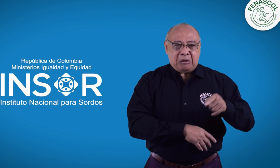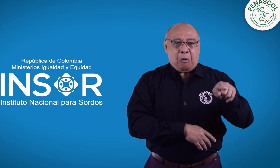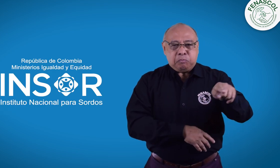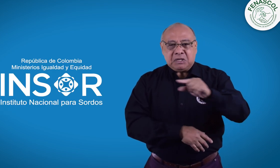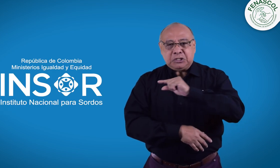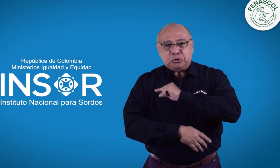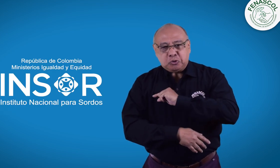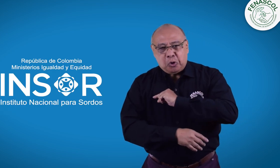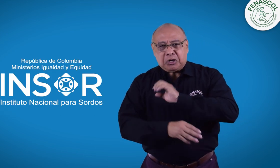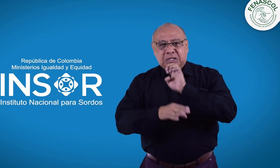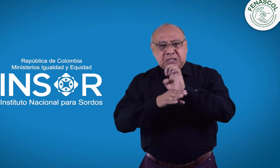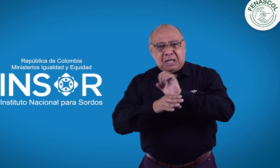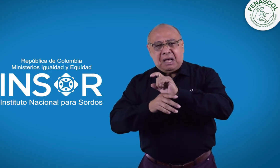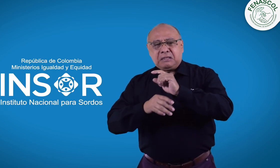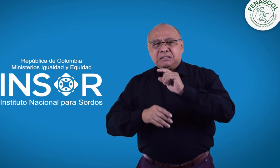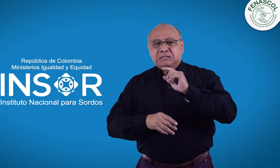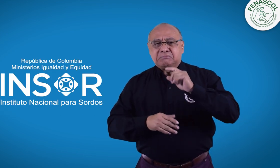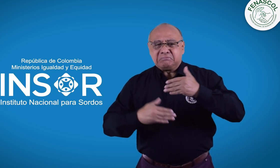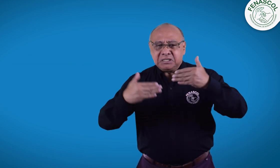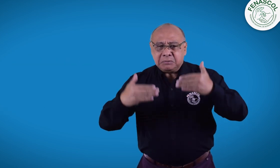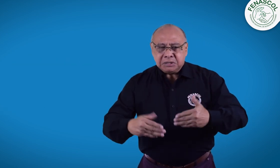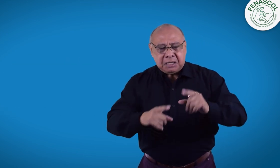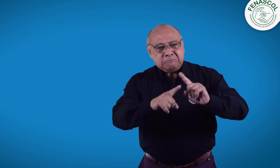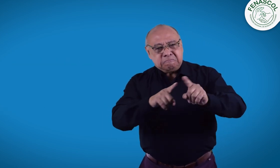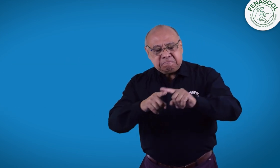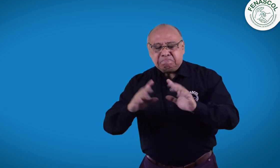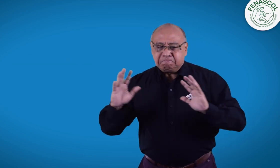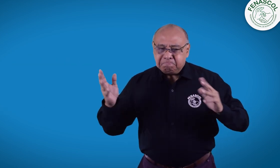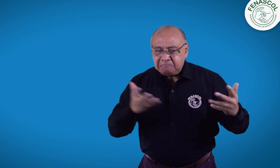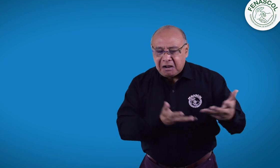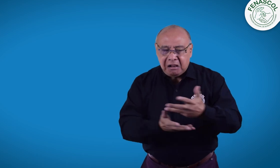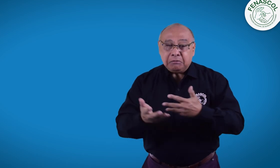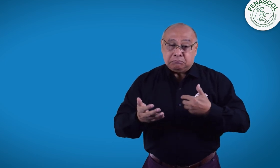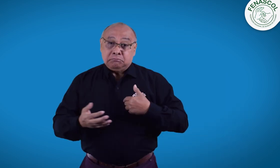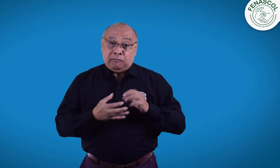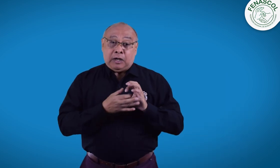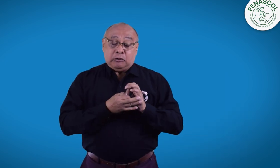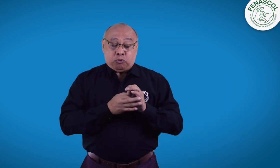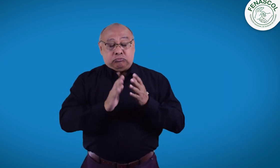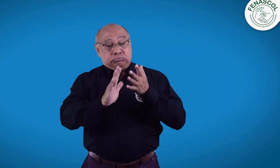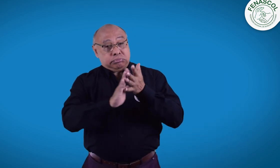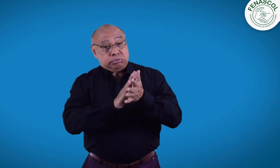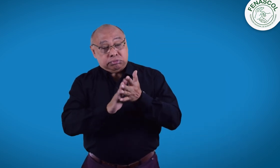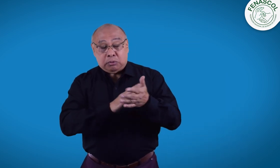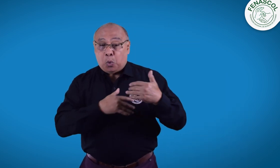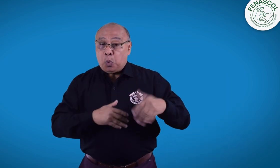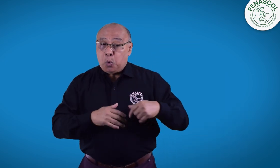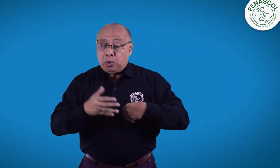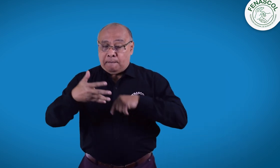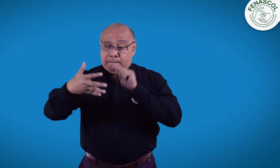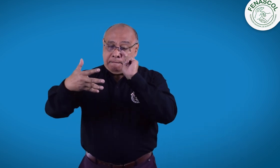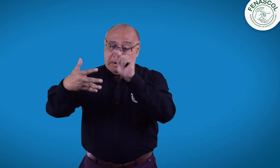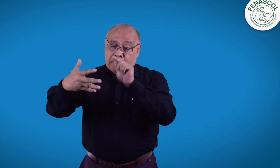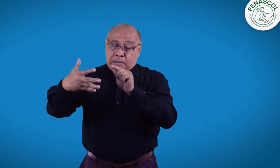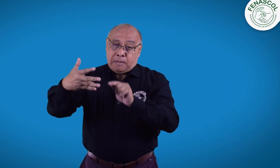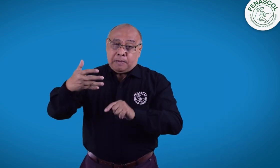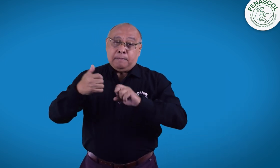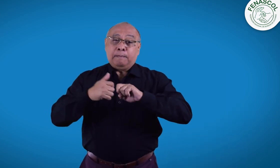el INSOR y otras entidades de personas con discapacidad. En esta reunión, FENASCOL intervino evidenciando